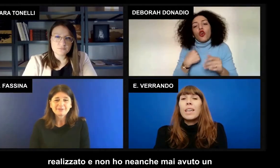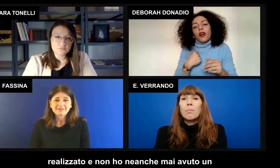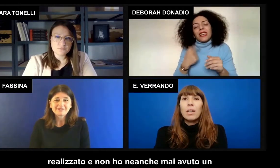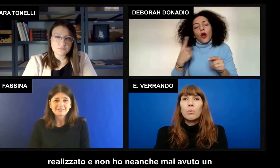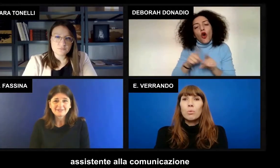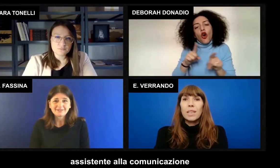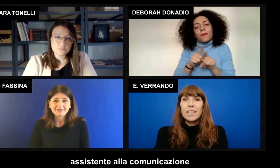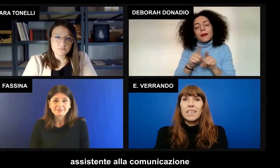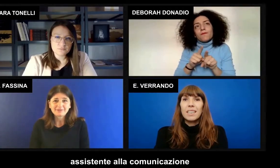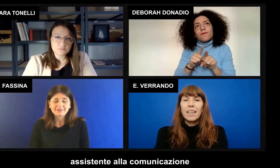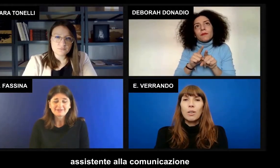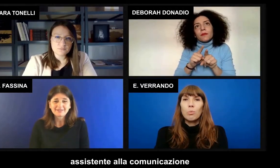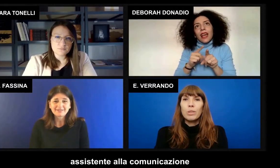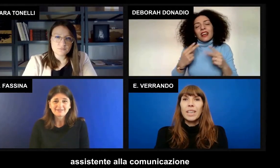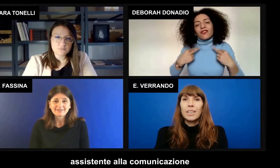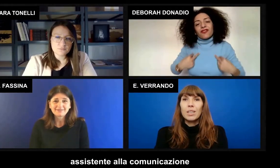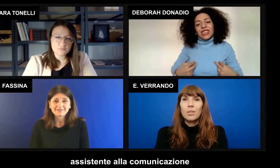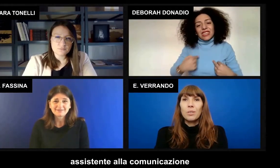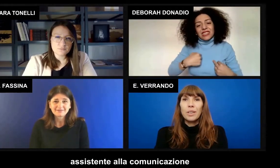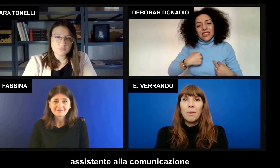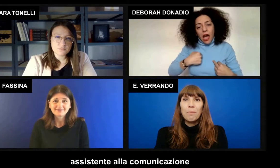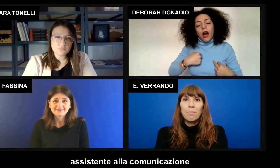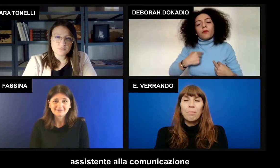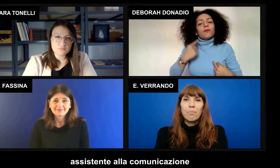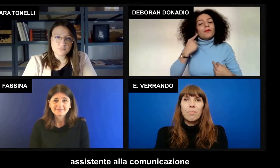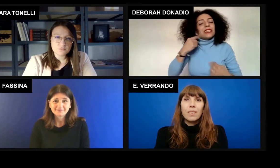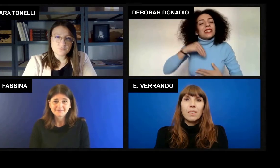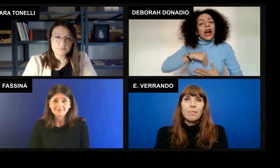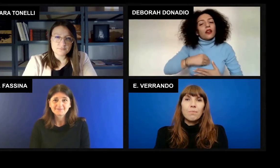non ho neanche mai avuto un assistente alla comunicazione.